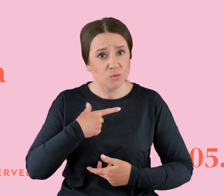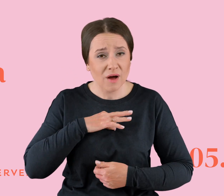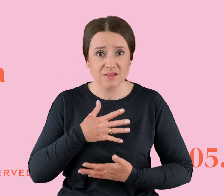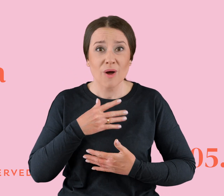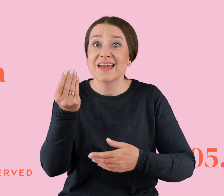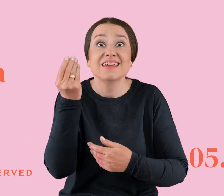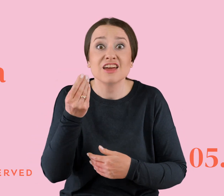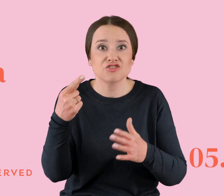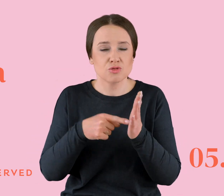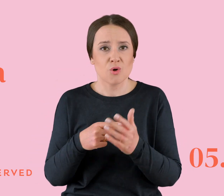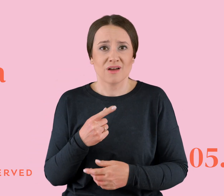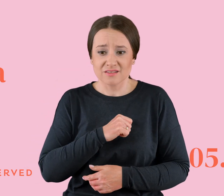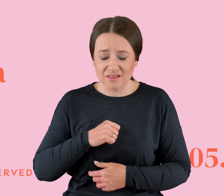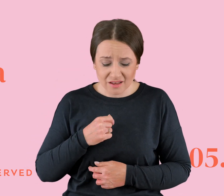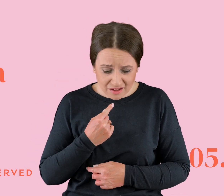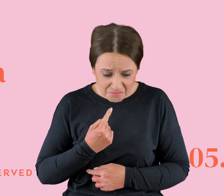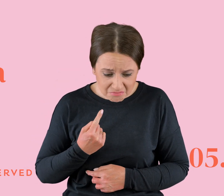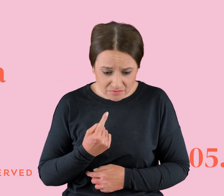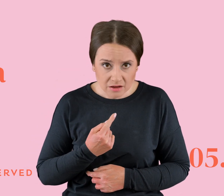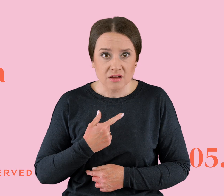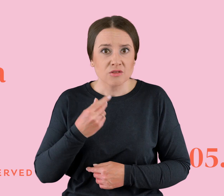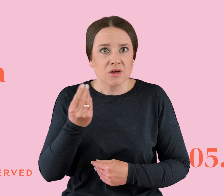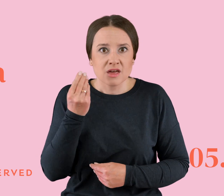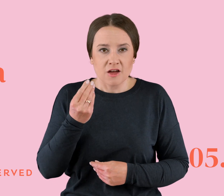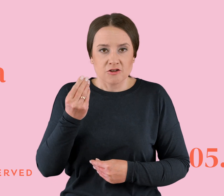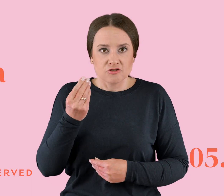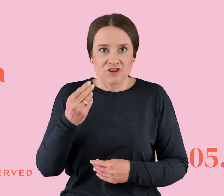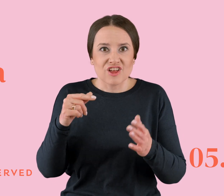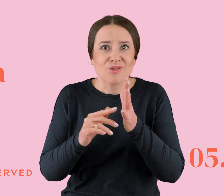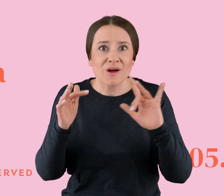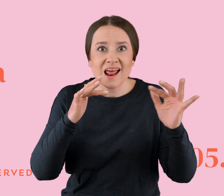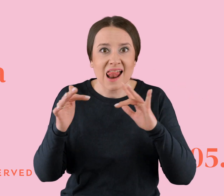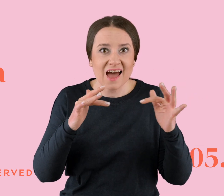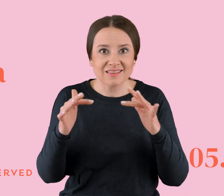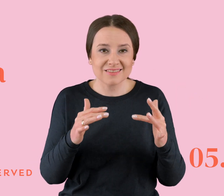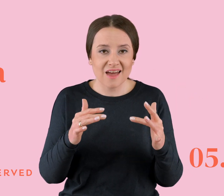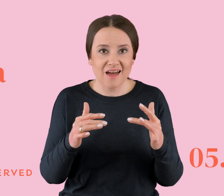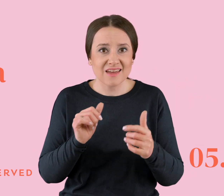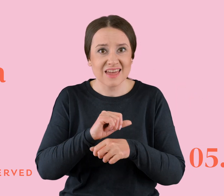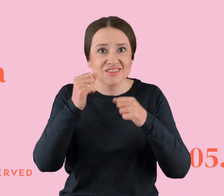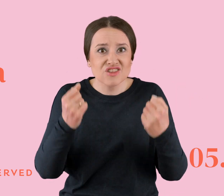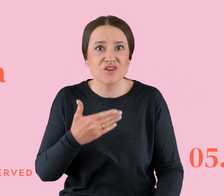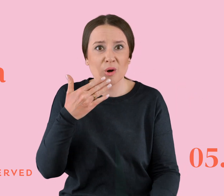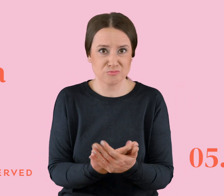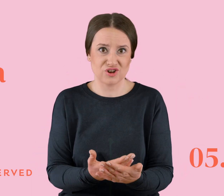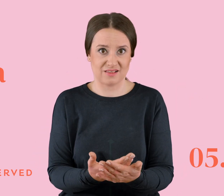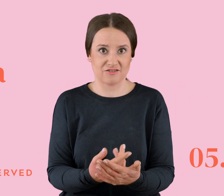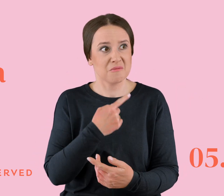pogłębia fakt, że do takiej relacji jest cię ciężko przyznać przez przyjaciółmi albo przez rodzicami, że coś takiego w ogóle